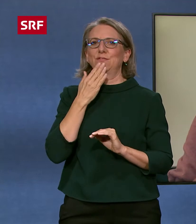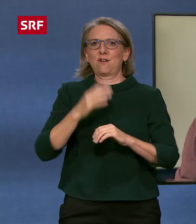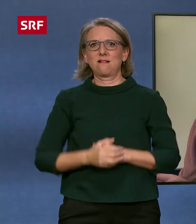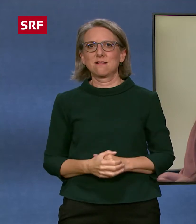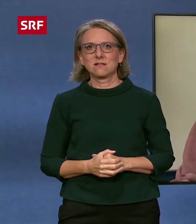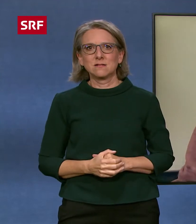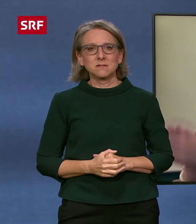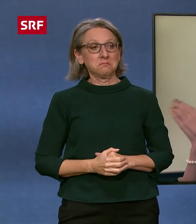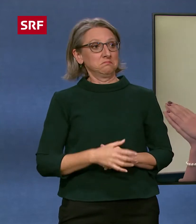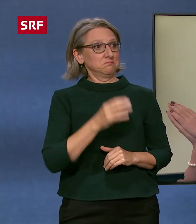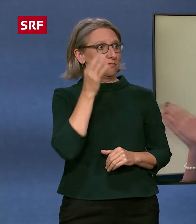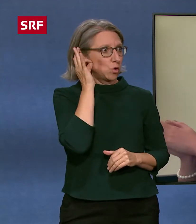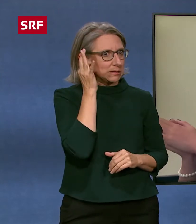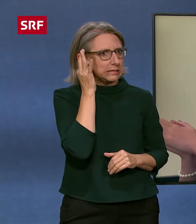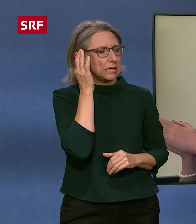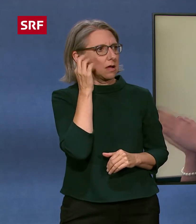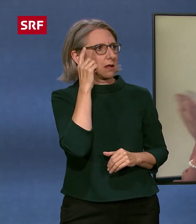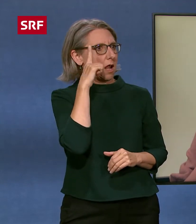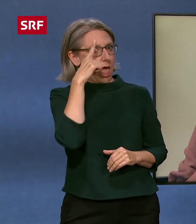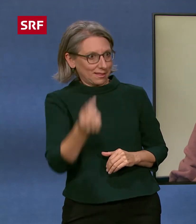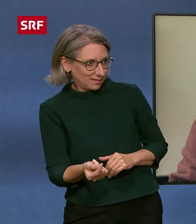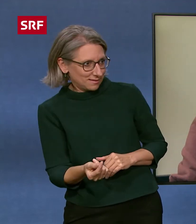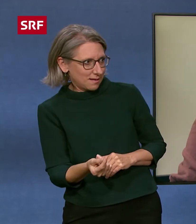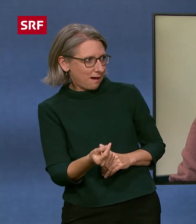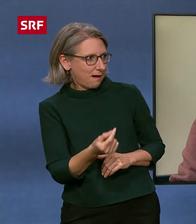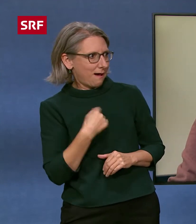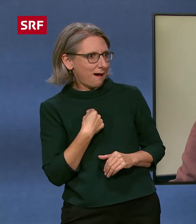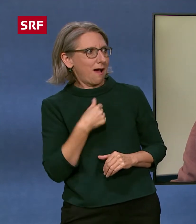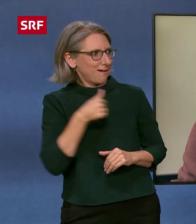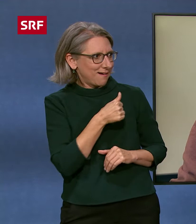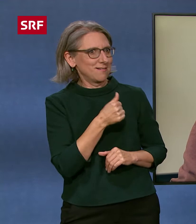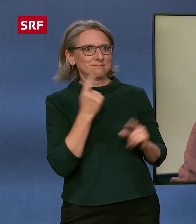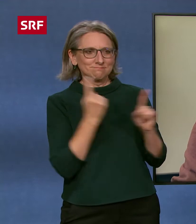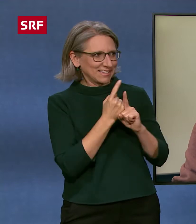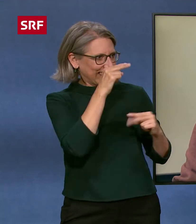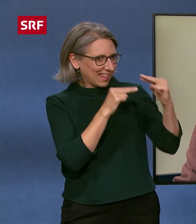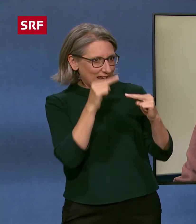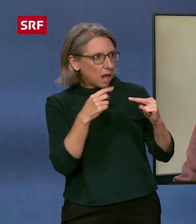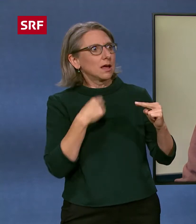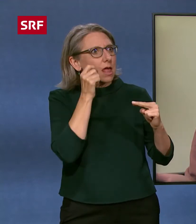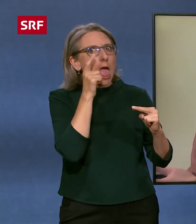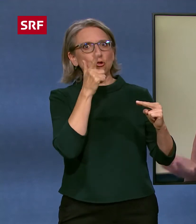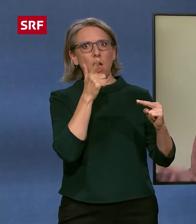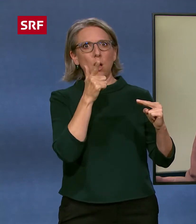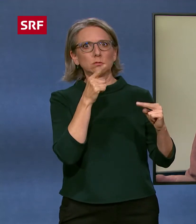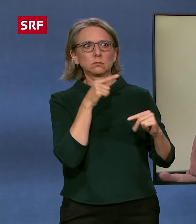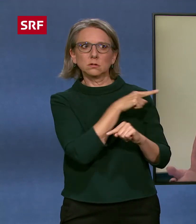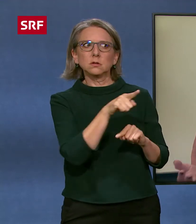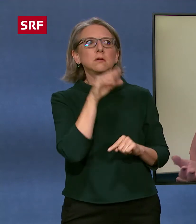gestaunt, als ich jetzt hier klingelte und euch kennenlernen durfte. Ihr habt mich sofort verstanden, wie